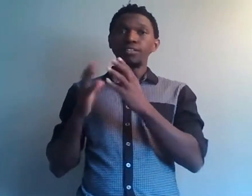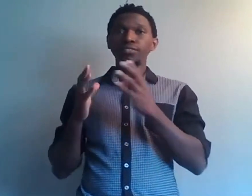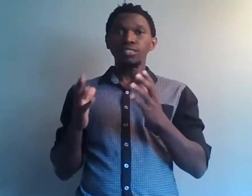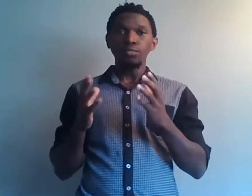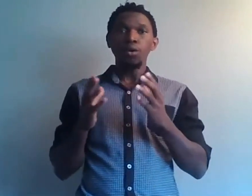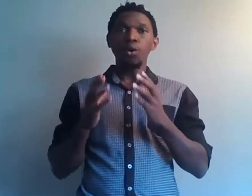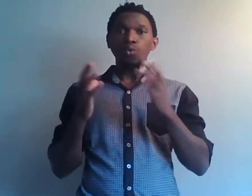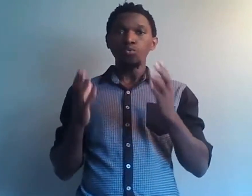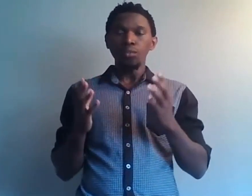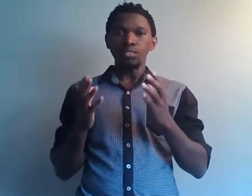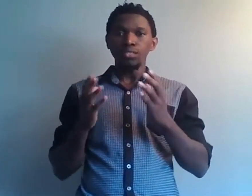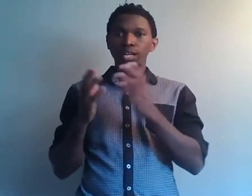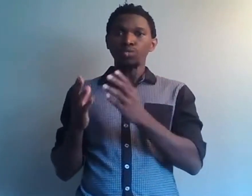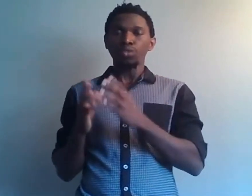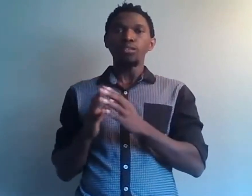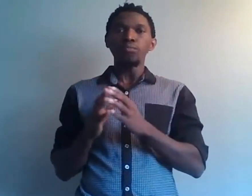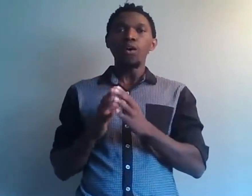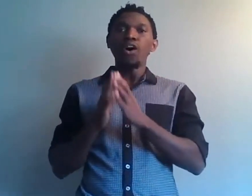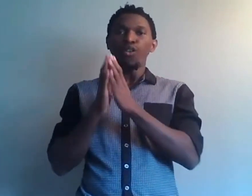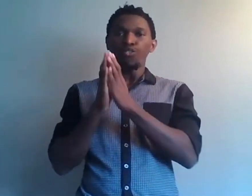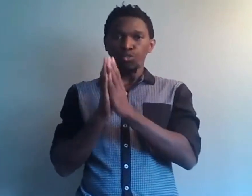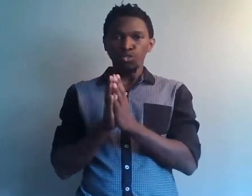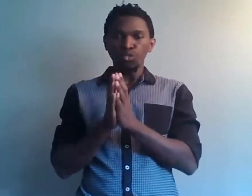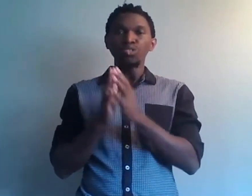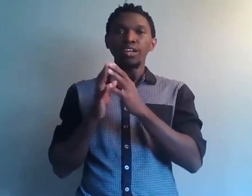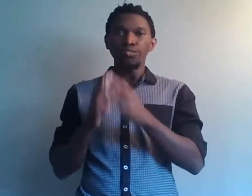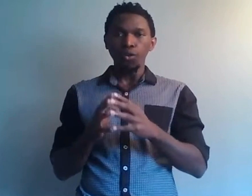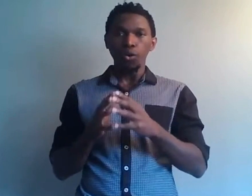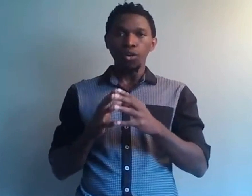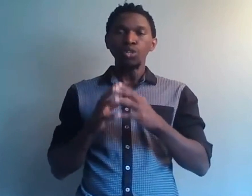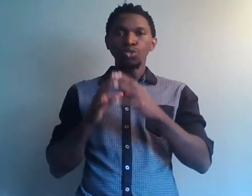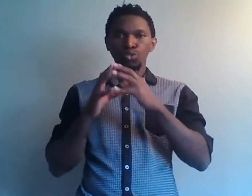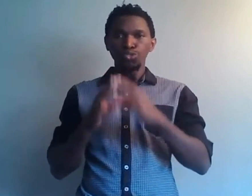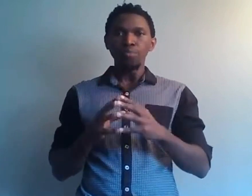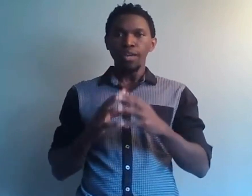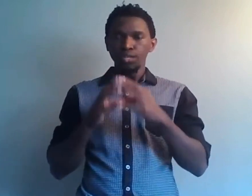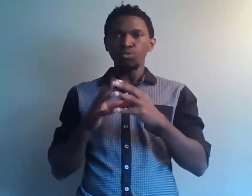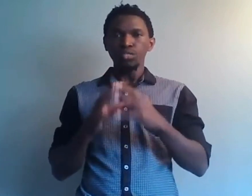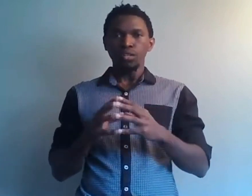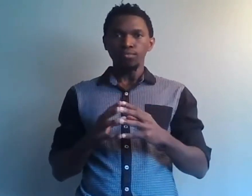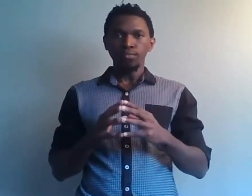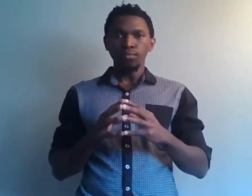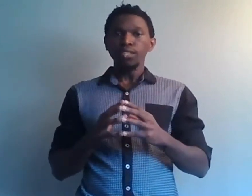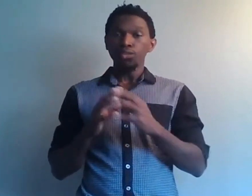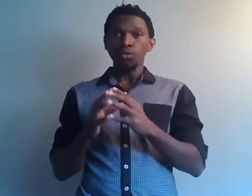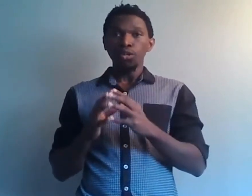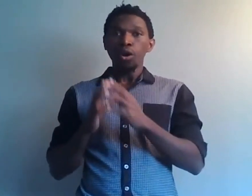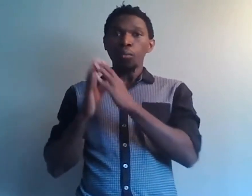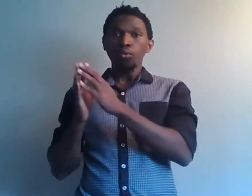investissement, augmente naturellement en fonction de l'effort que tu y mets tout le temps. Donc, pour